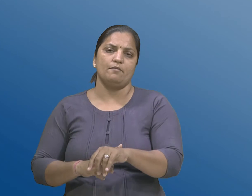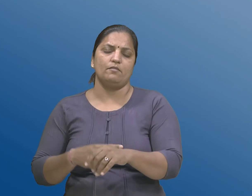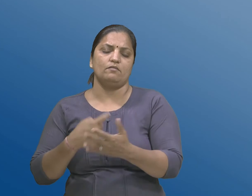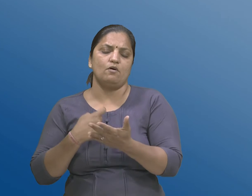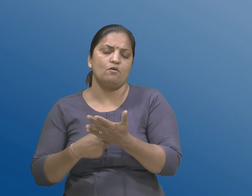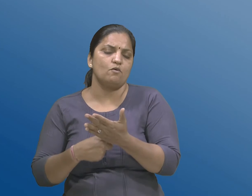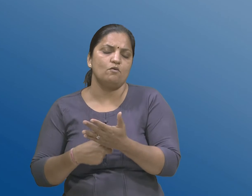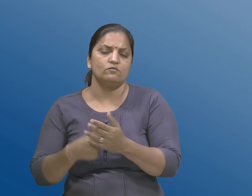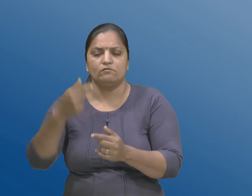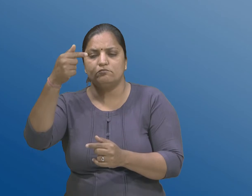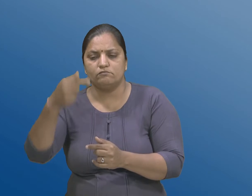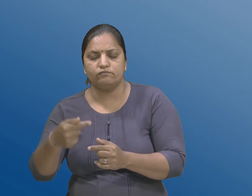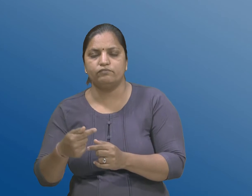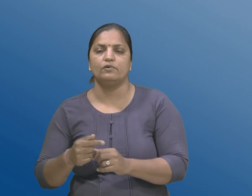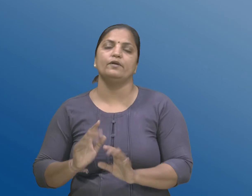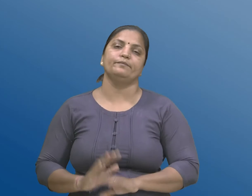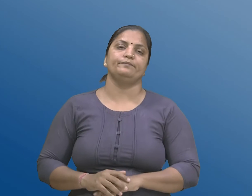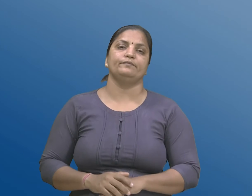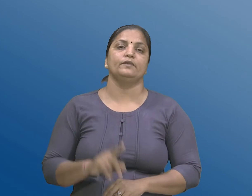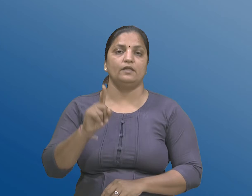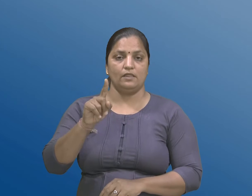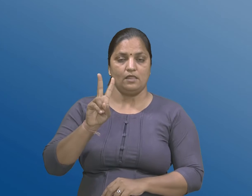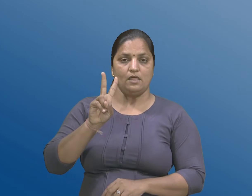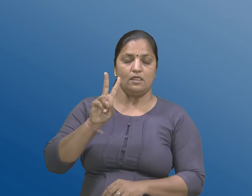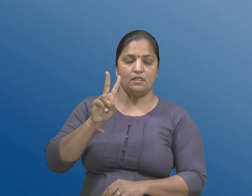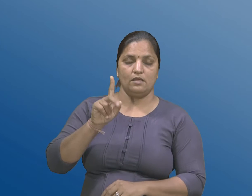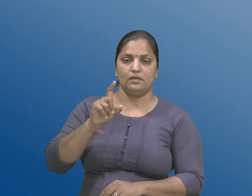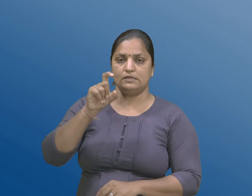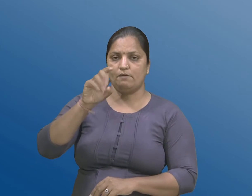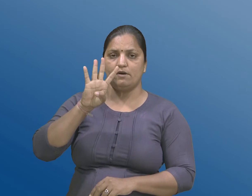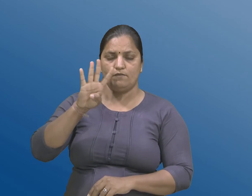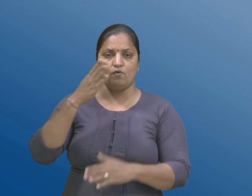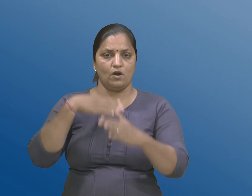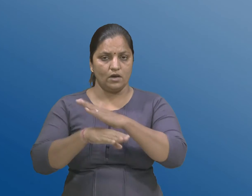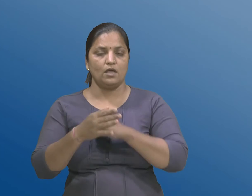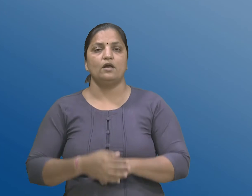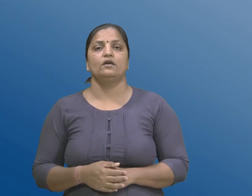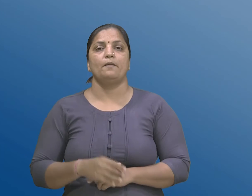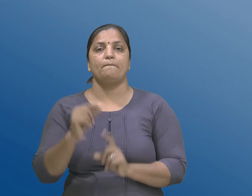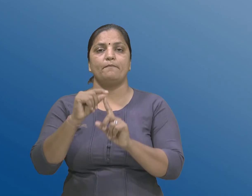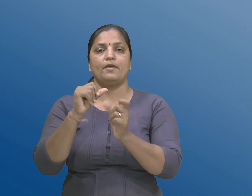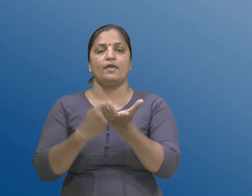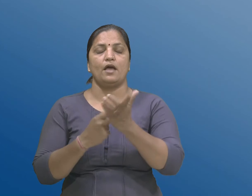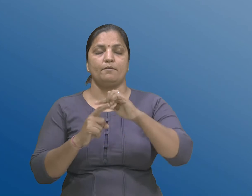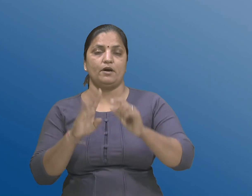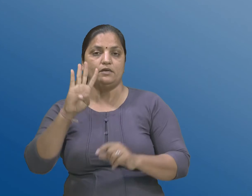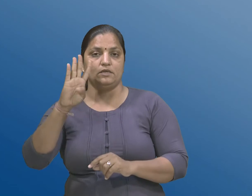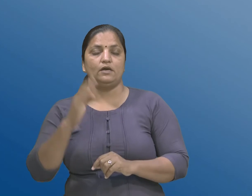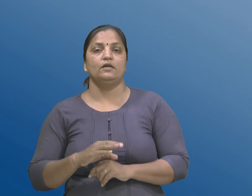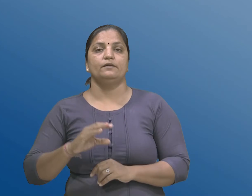K. खंड चुम्मोतिर ना पेटा खंड 4 हेठर चीफ कमिश्नर अने